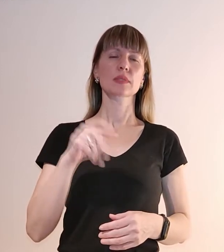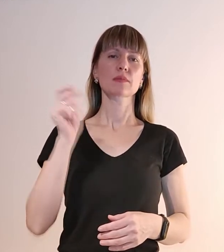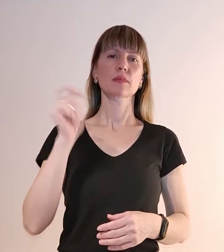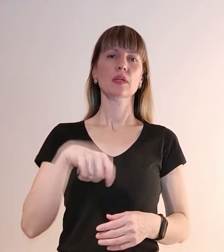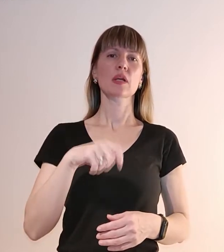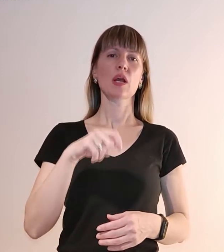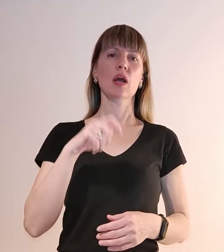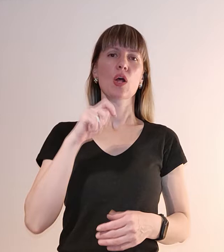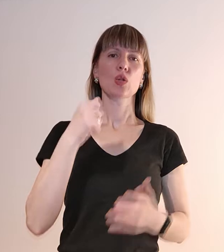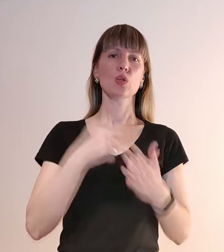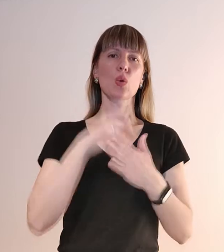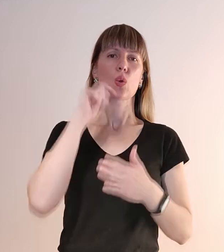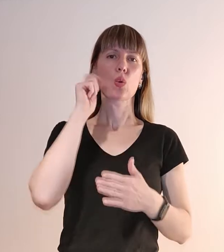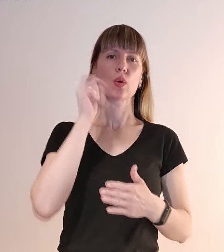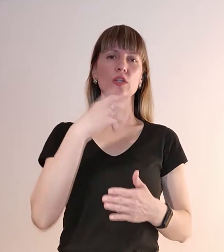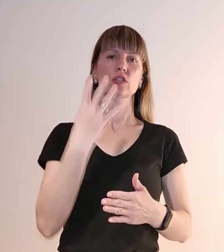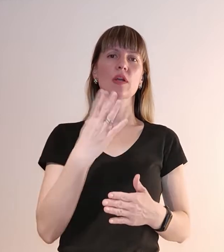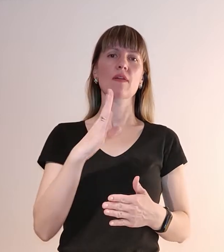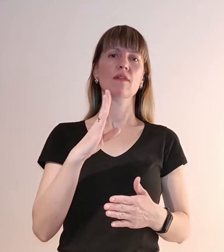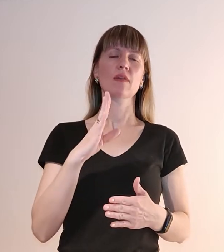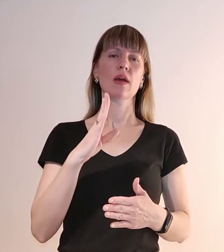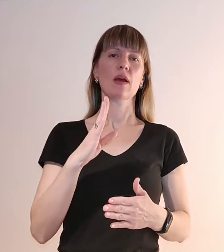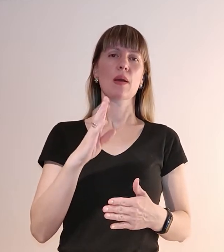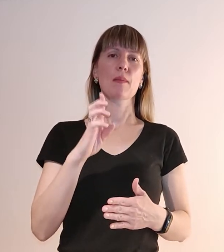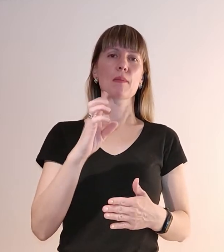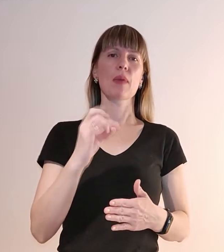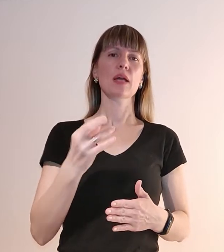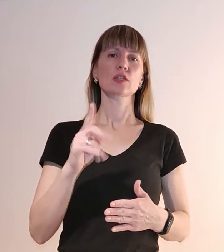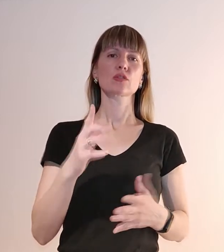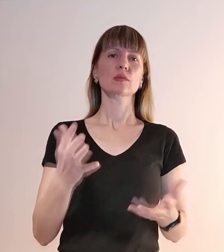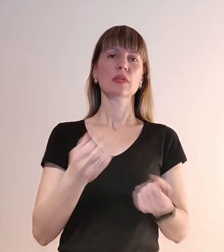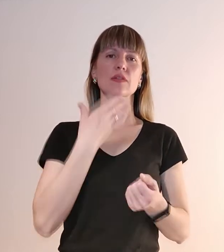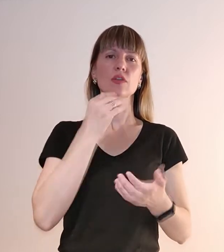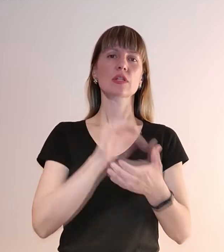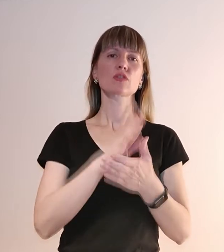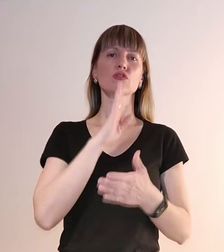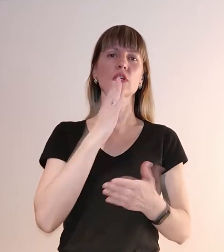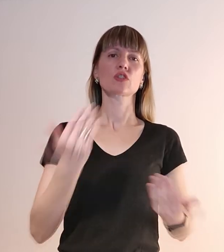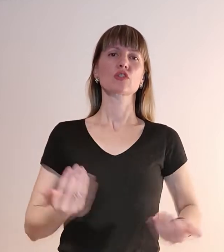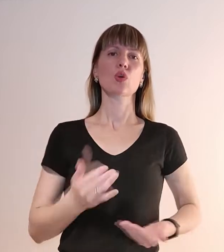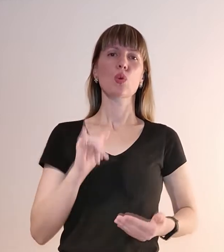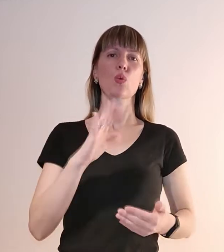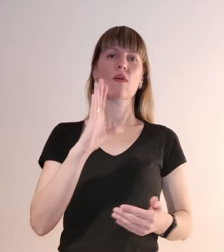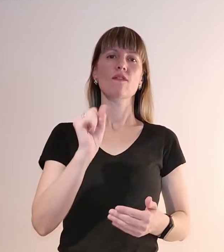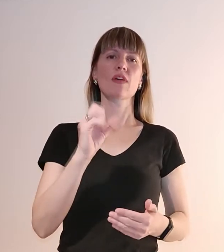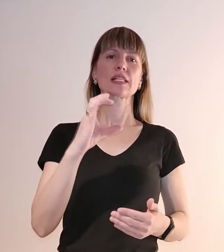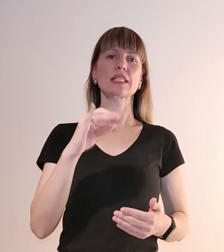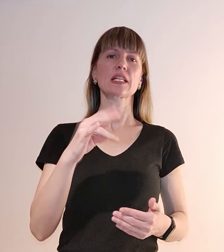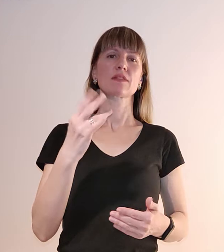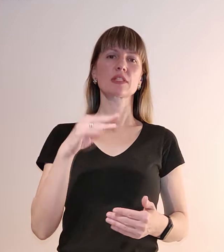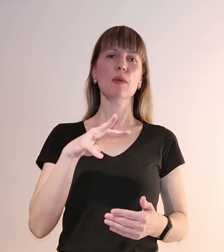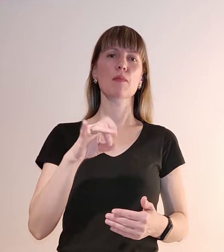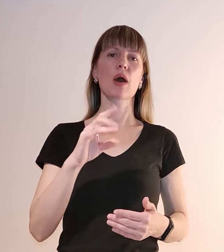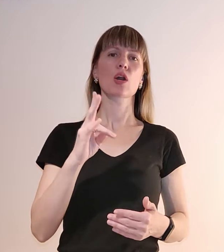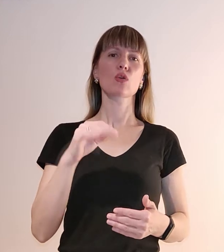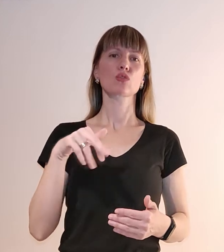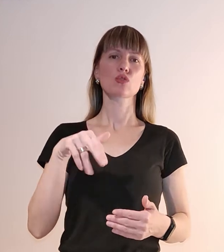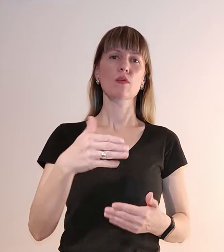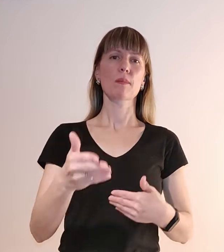Реймсом, аби врятувати від війни свою знайому дівчину, яка мешкала у Васильівці. Марко йшов пішки з села